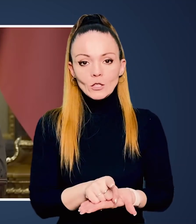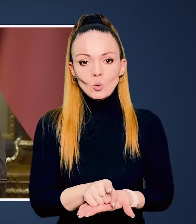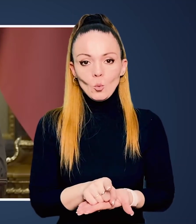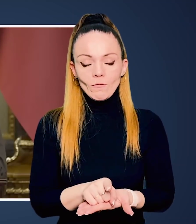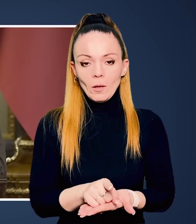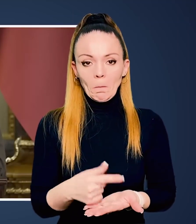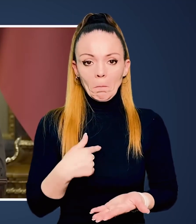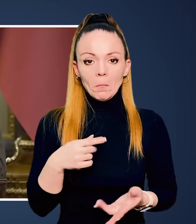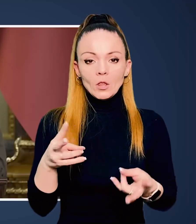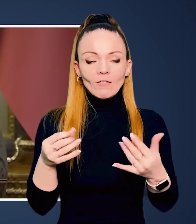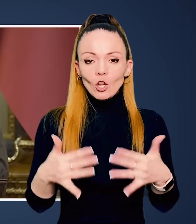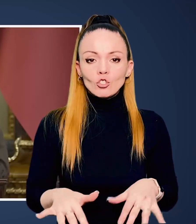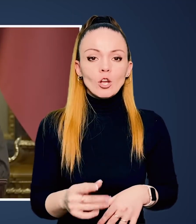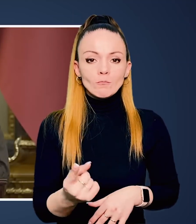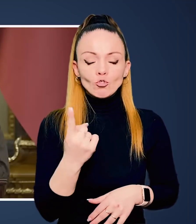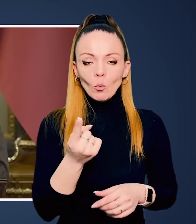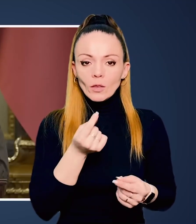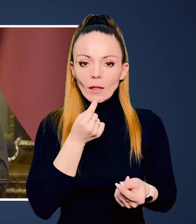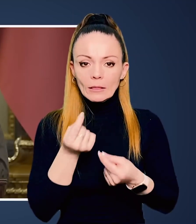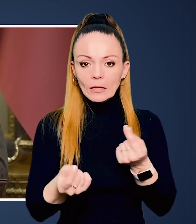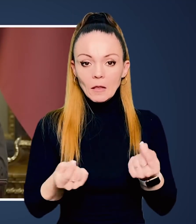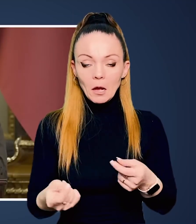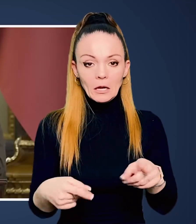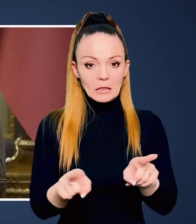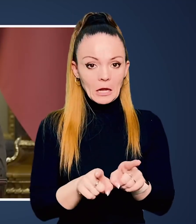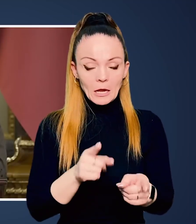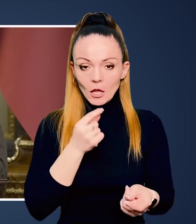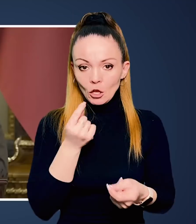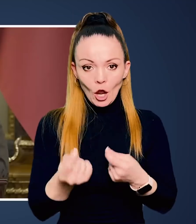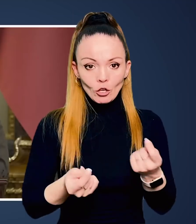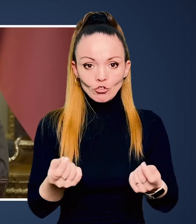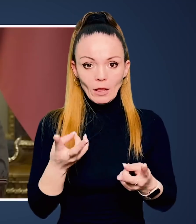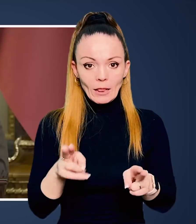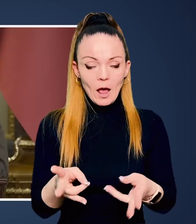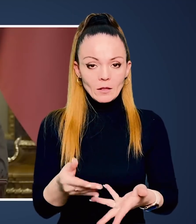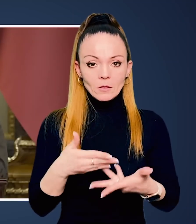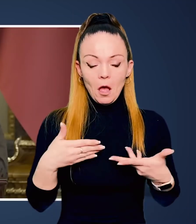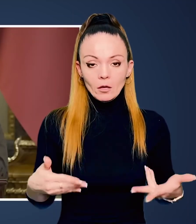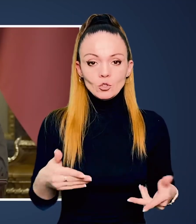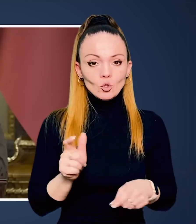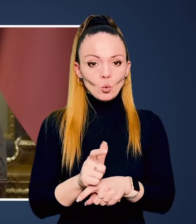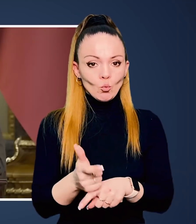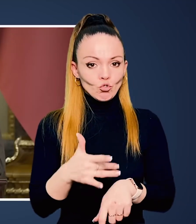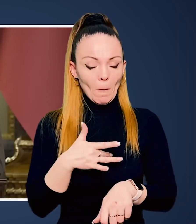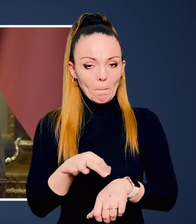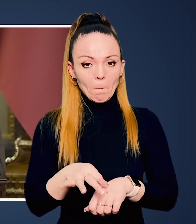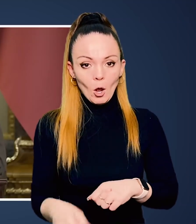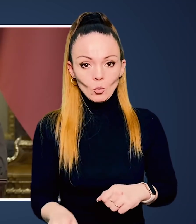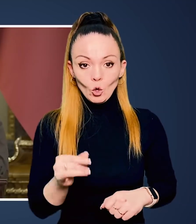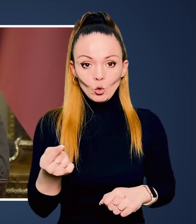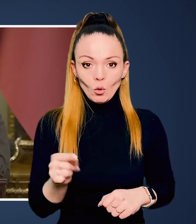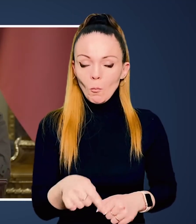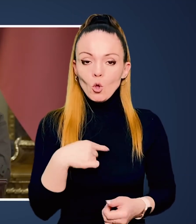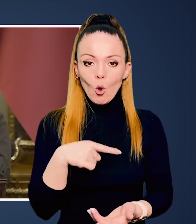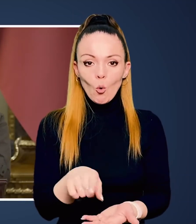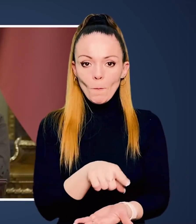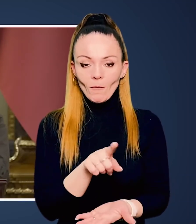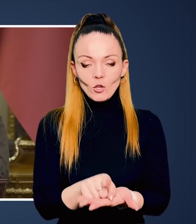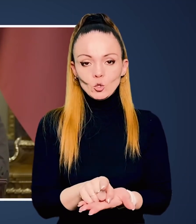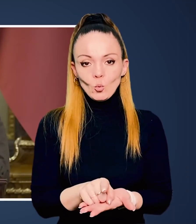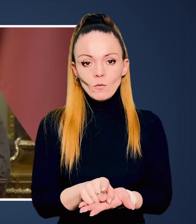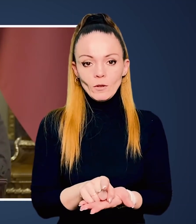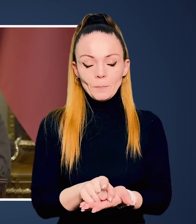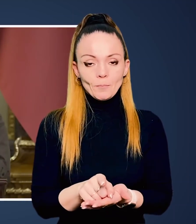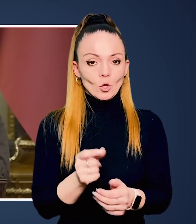правдива, я обов'язково. Ми не втрачаємо жодної деталі. Такі речі для нас дуже